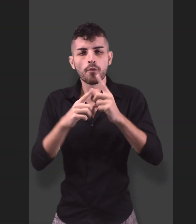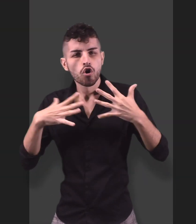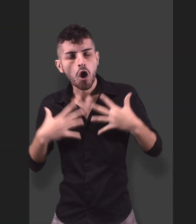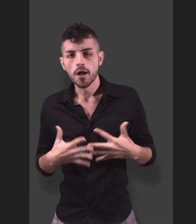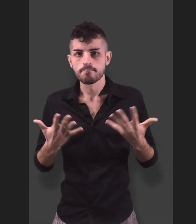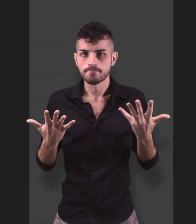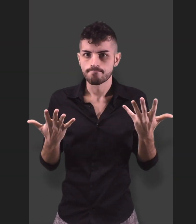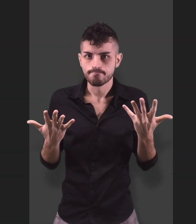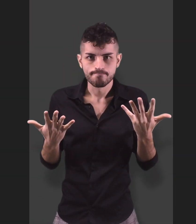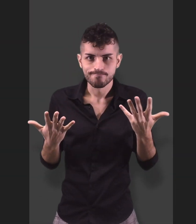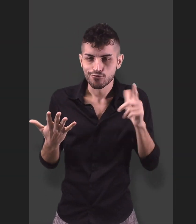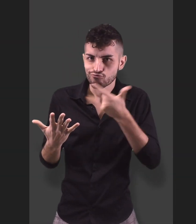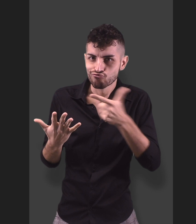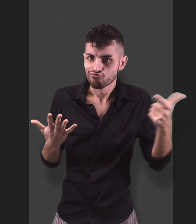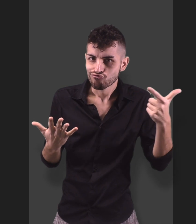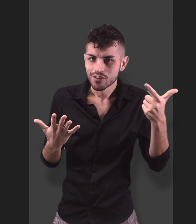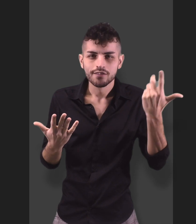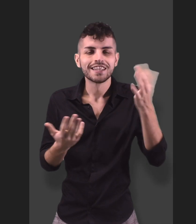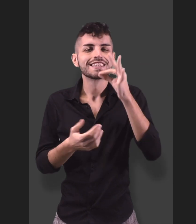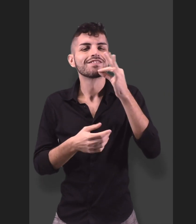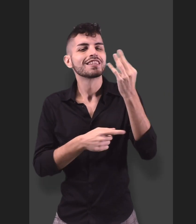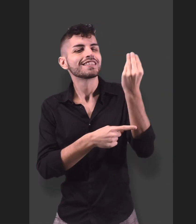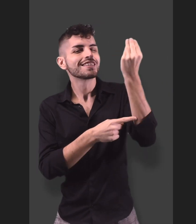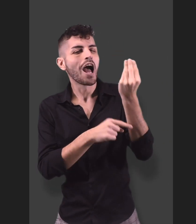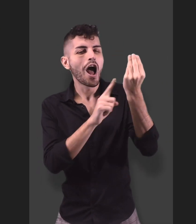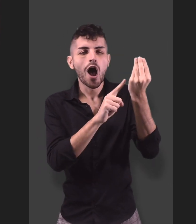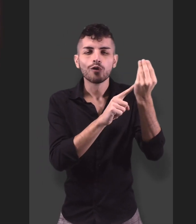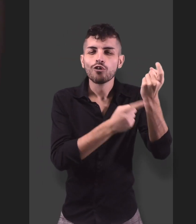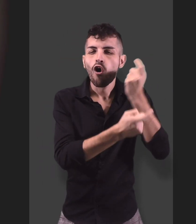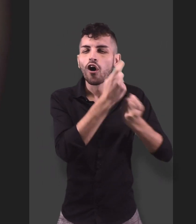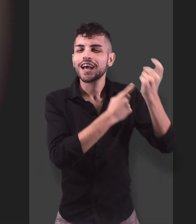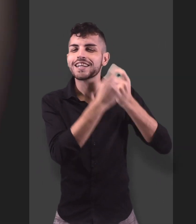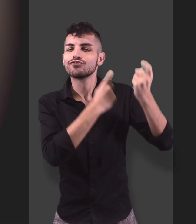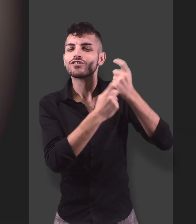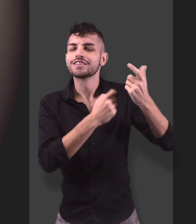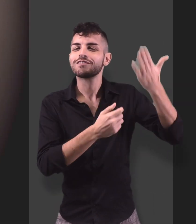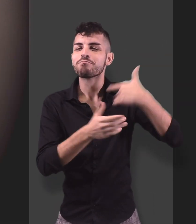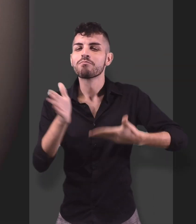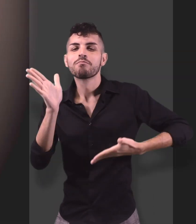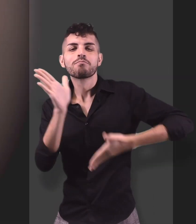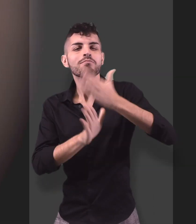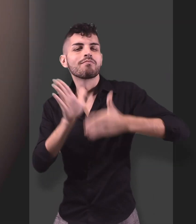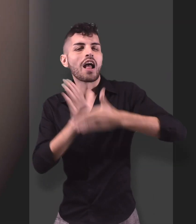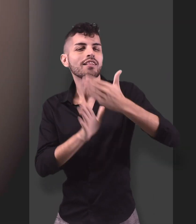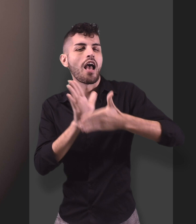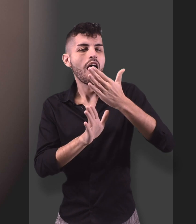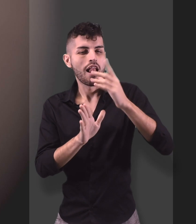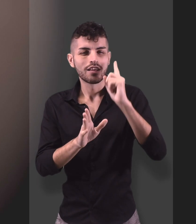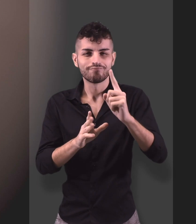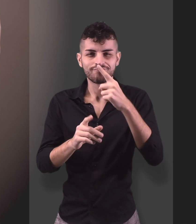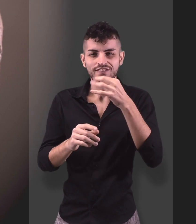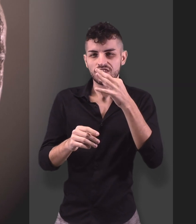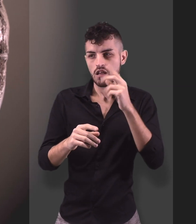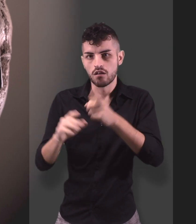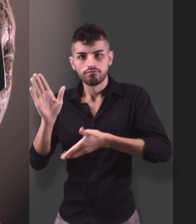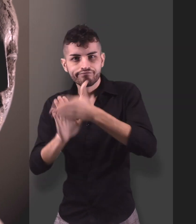tipica del periodo dei Cisettentrionali, le altre due più piccole sono statiche e non